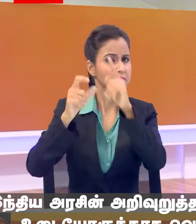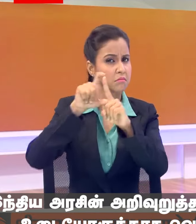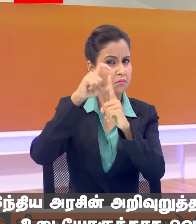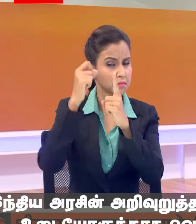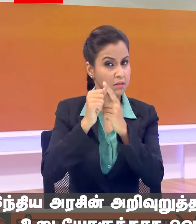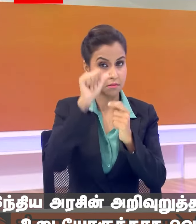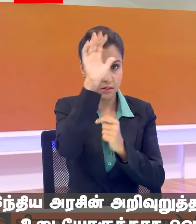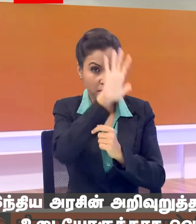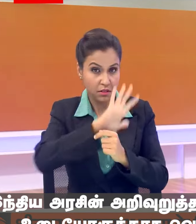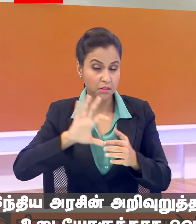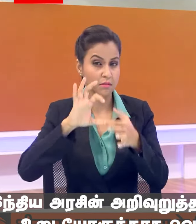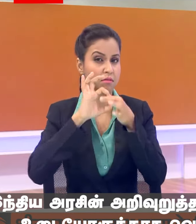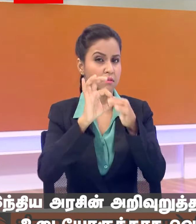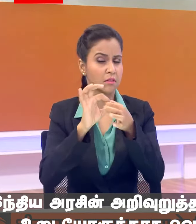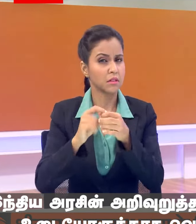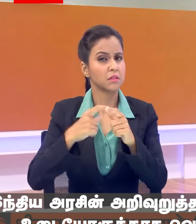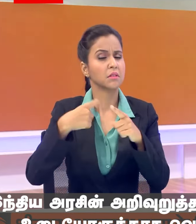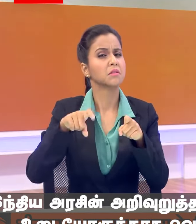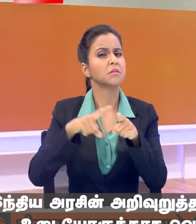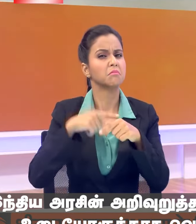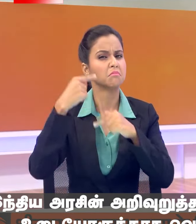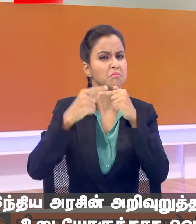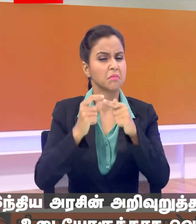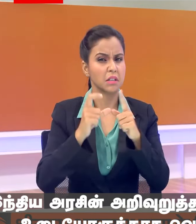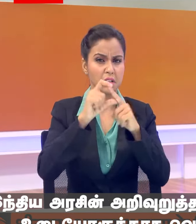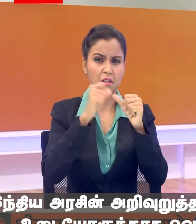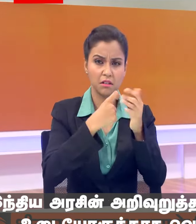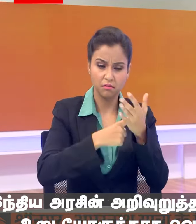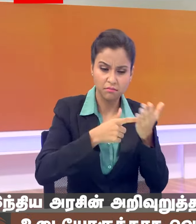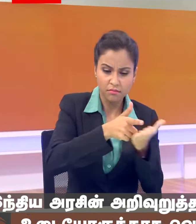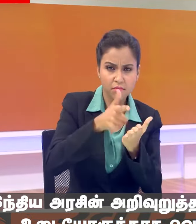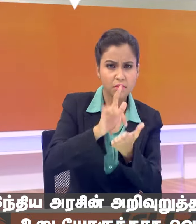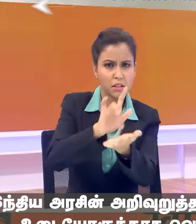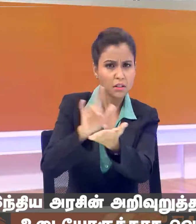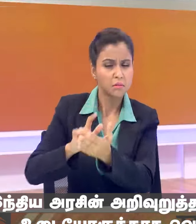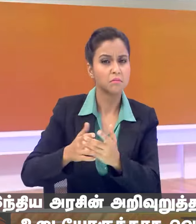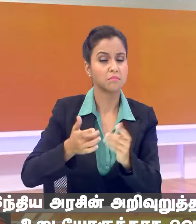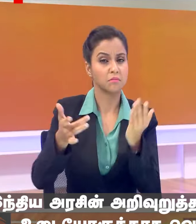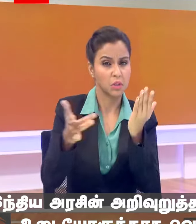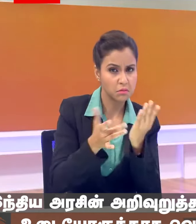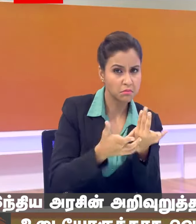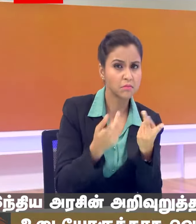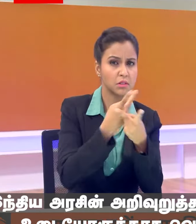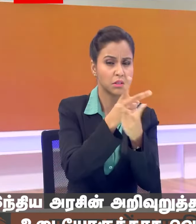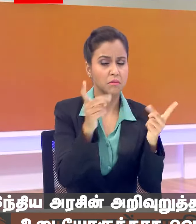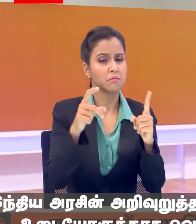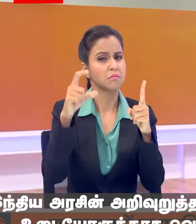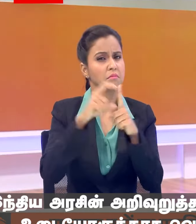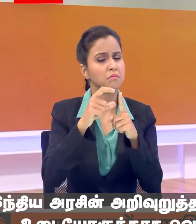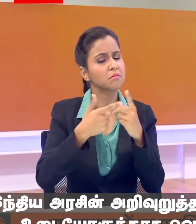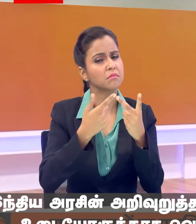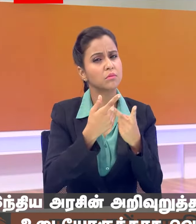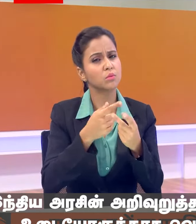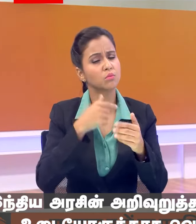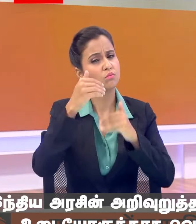तरीके से अमने देखा ग्रीन डिवालेशन देखा डेरी के फिल्ड में देखा इसके अलावा जो टेक्नलोज को लेकर के देखा उसको